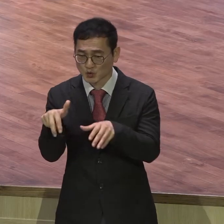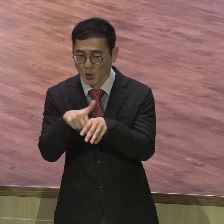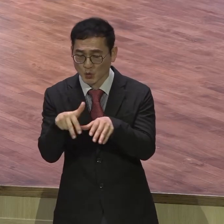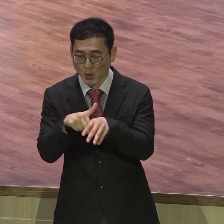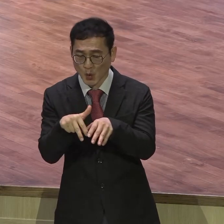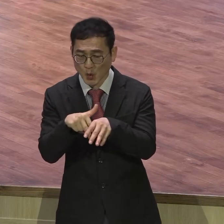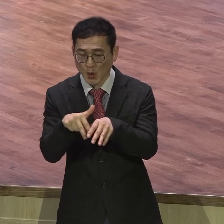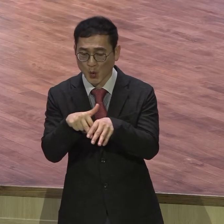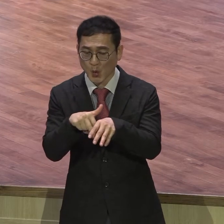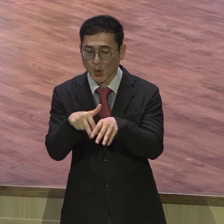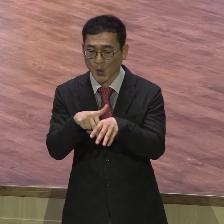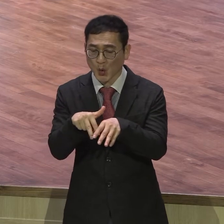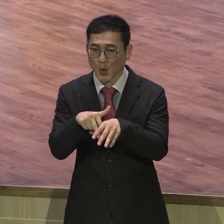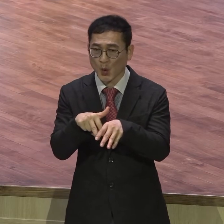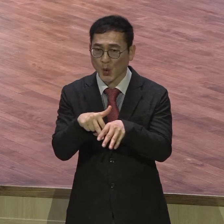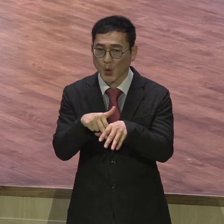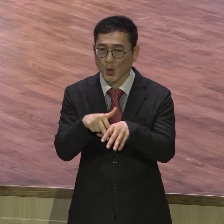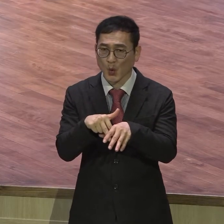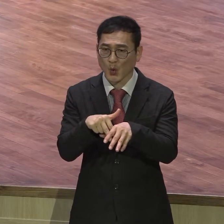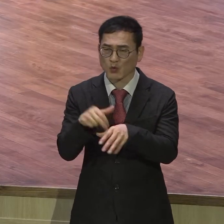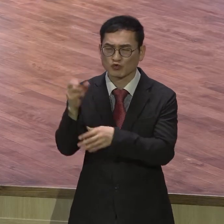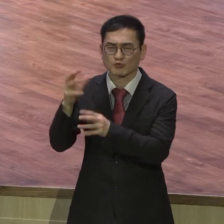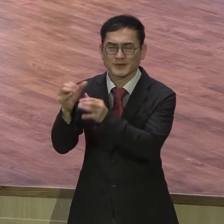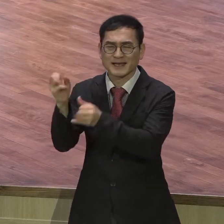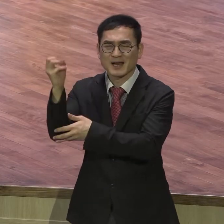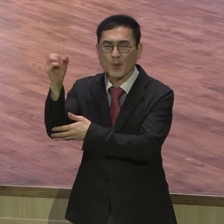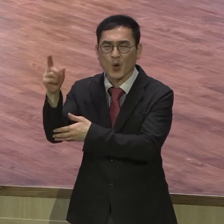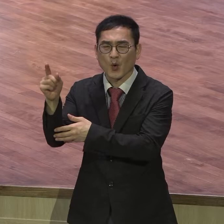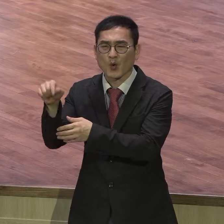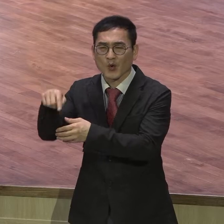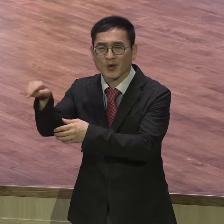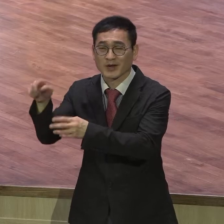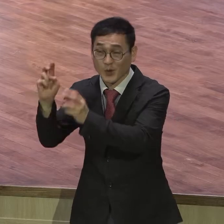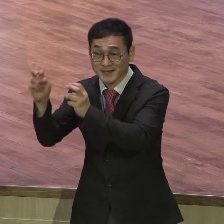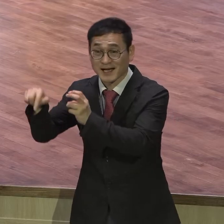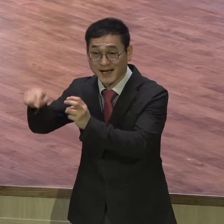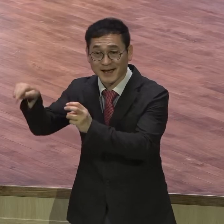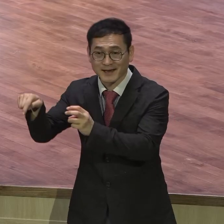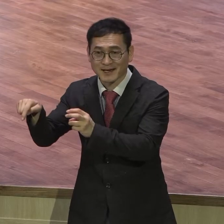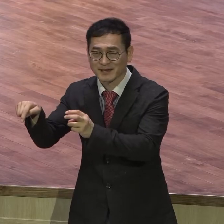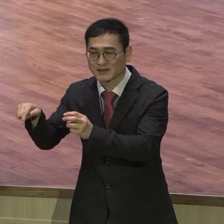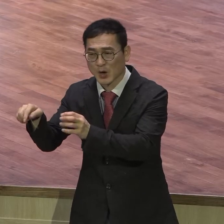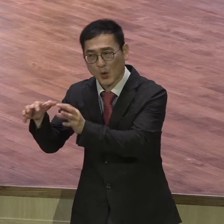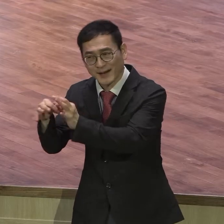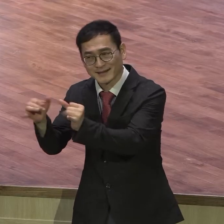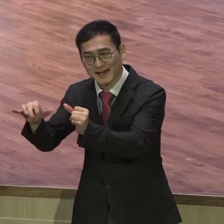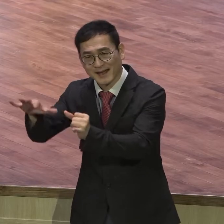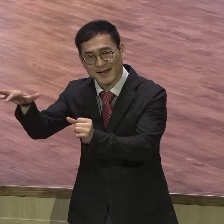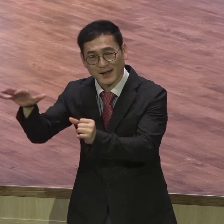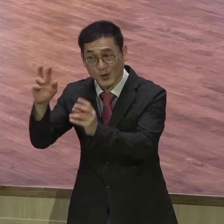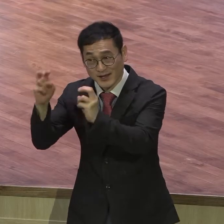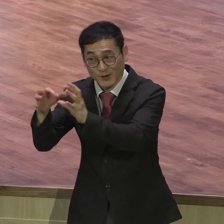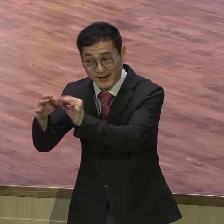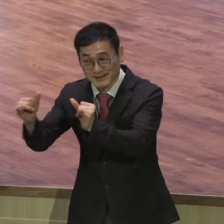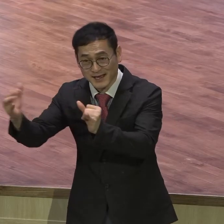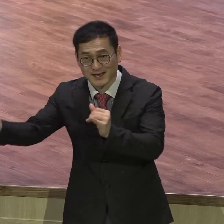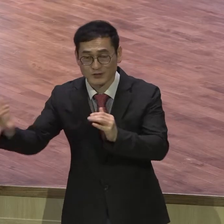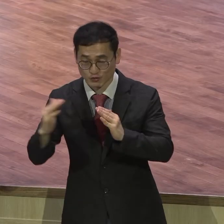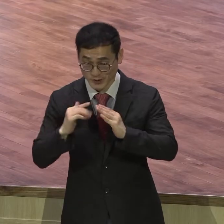우리 교회를 단방했어요 유니월드부터 시작해서 단방하고 제게 이제 맨담을 그렇게 했는데 제가